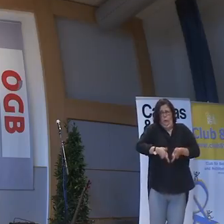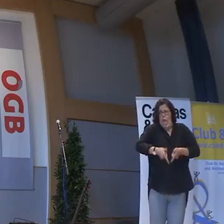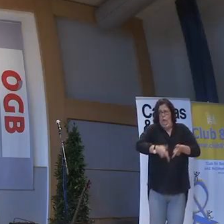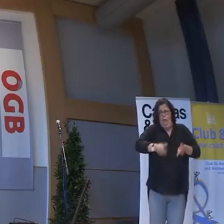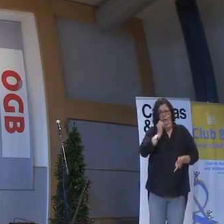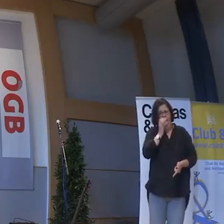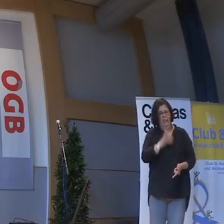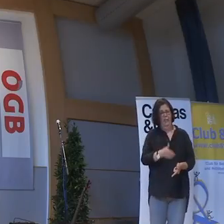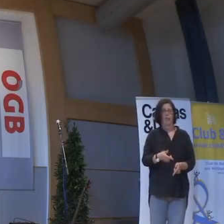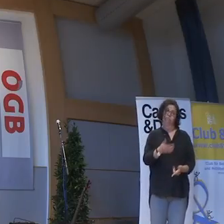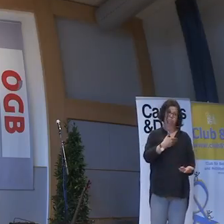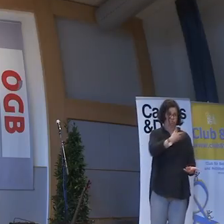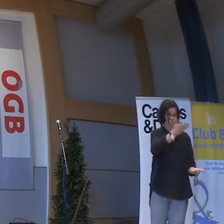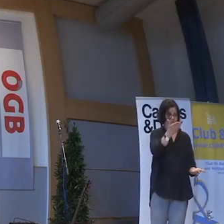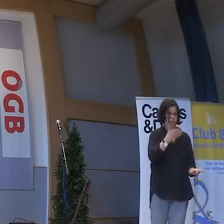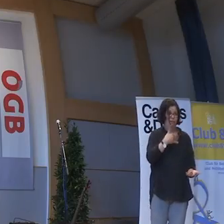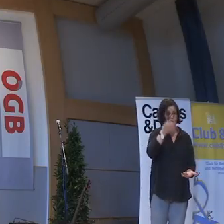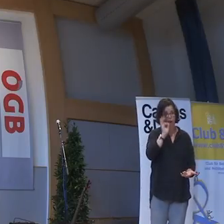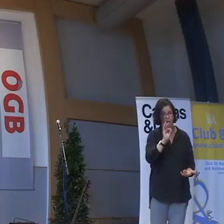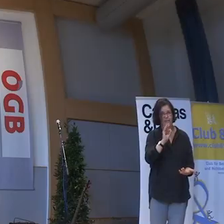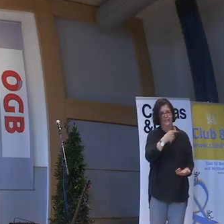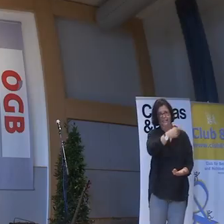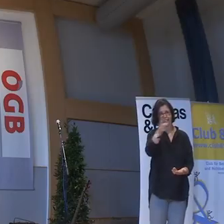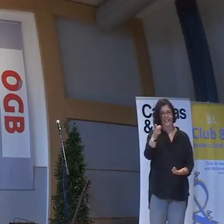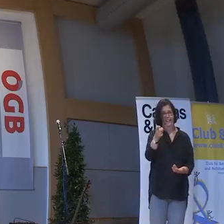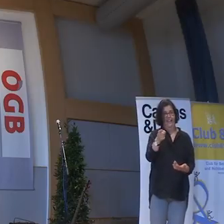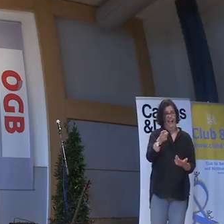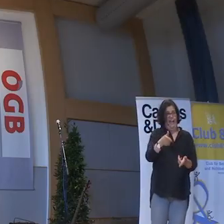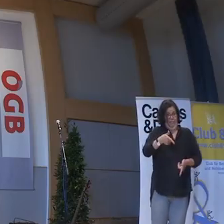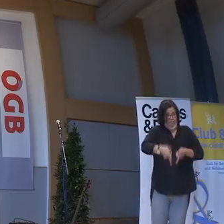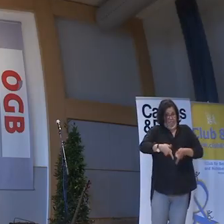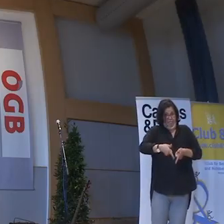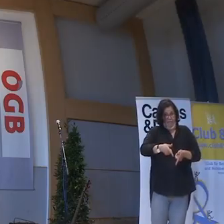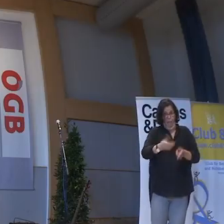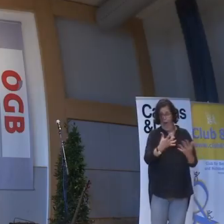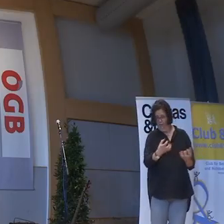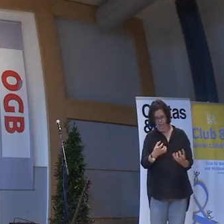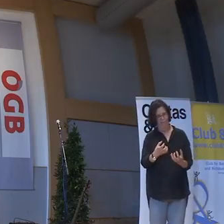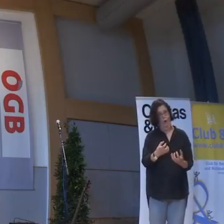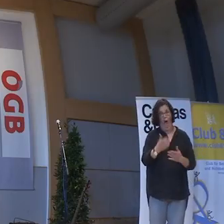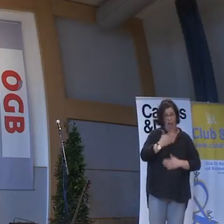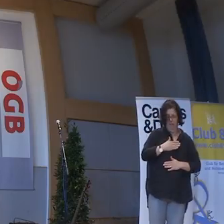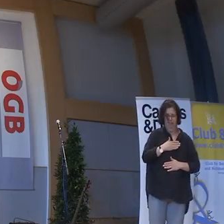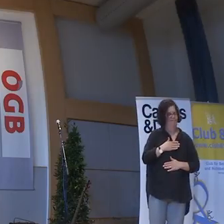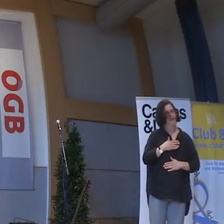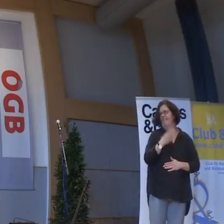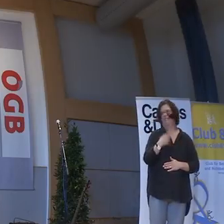Und meine Damen. Jetzt wird es mir nicht erklären, dass die praktisch sind. Oder angenehm.